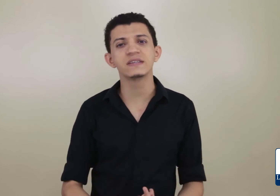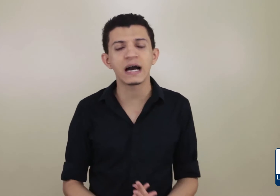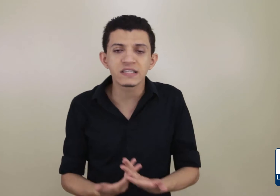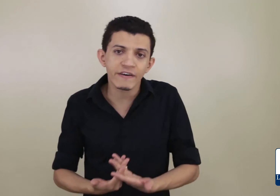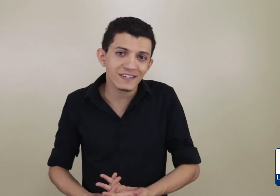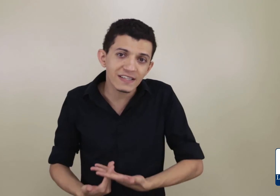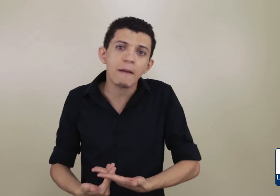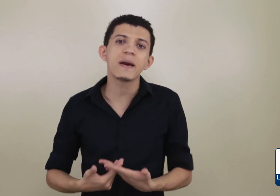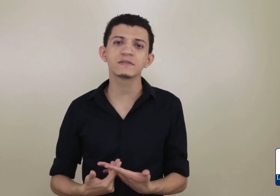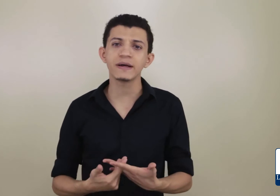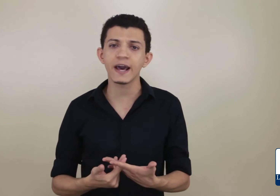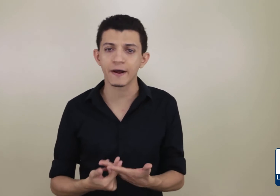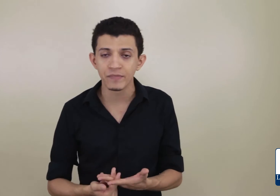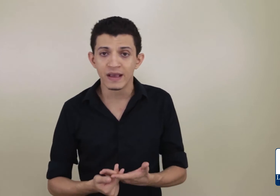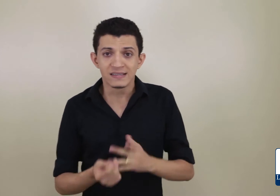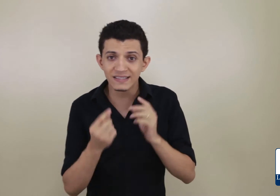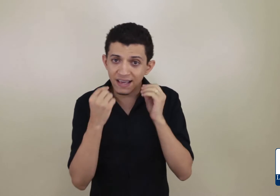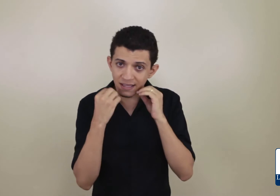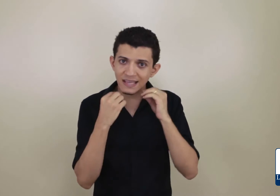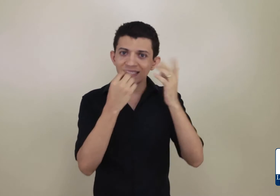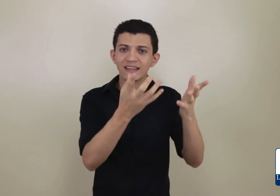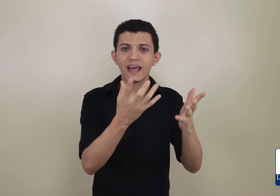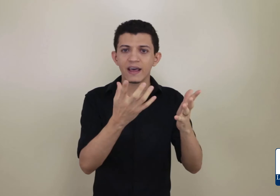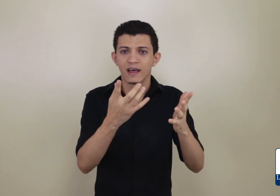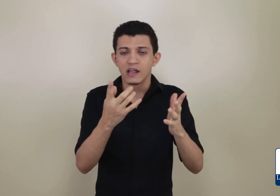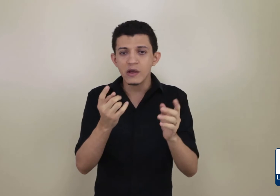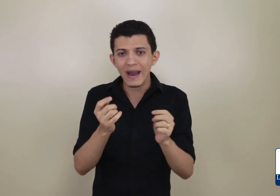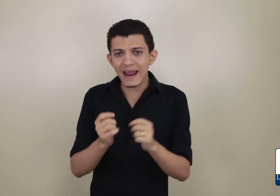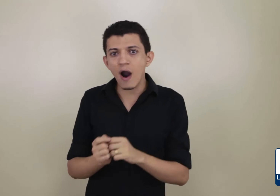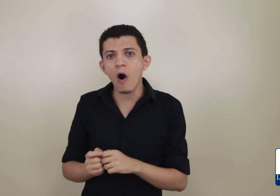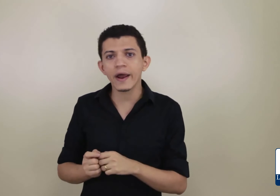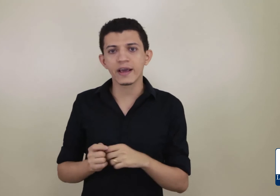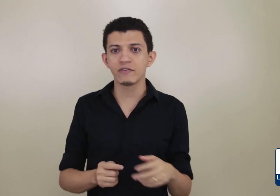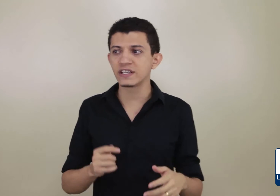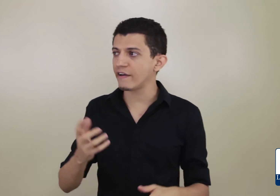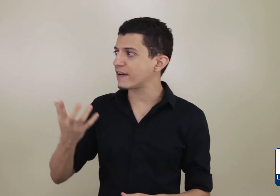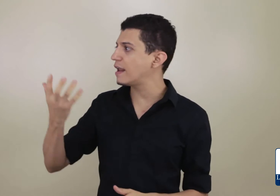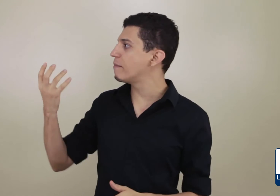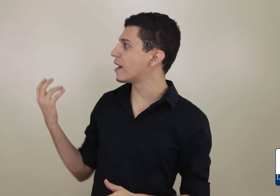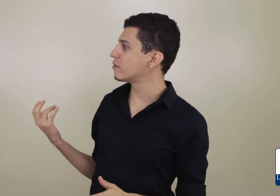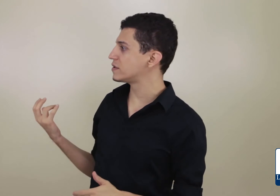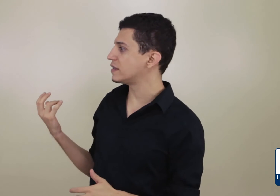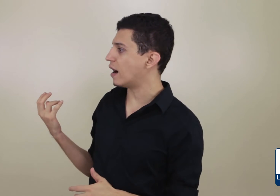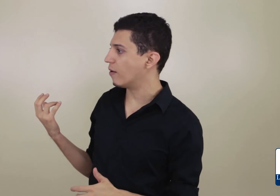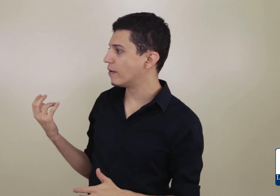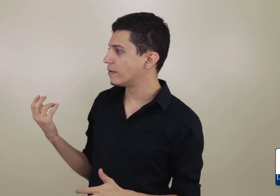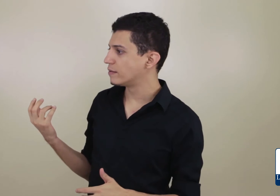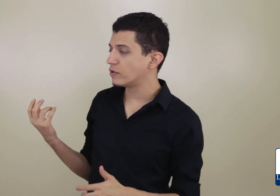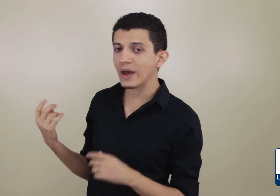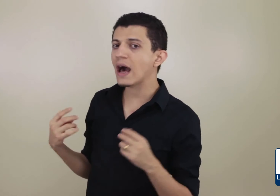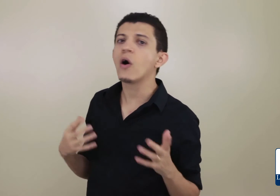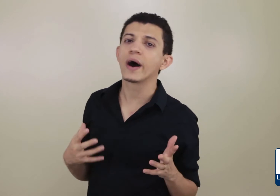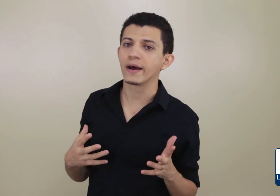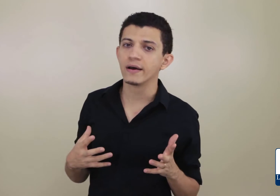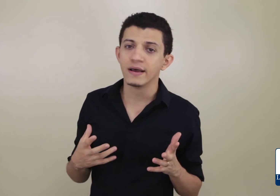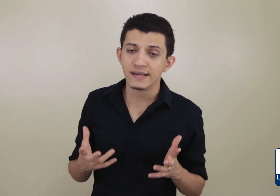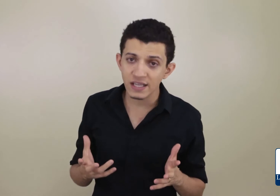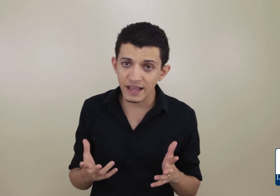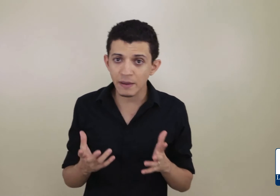sinal, você vai fazer da mesma maneira. Você tem que anteceder. Não é na hora que você vai ficar lembrando do sinal. Não é na hora. Você tem que